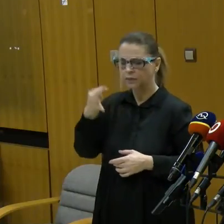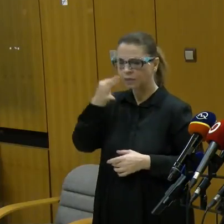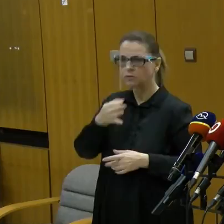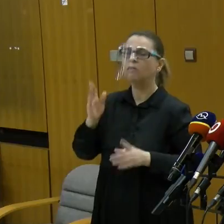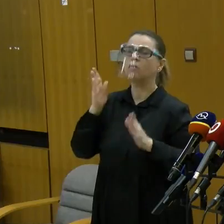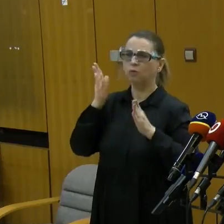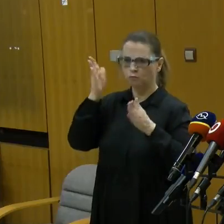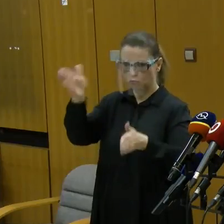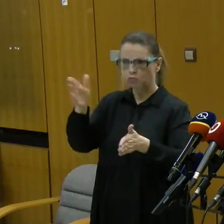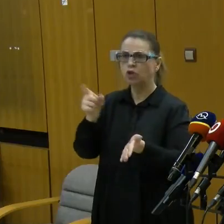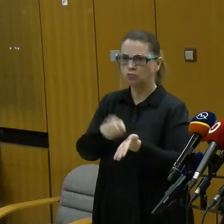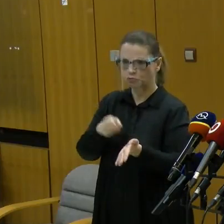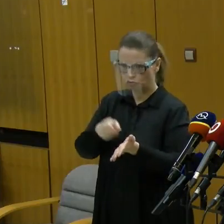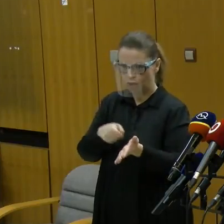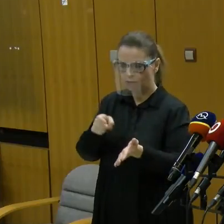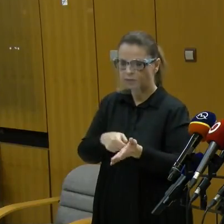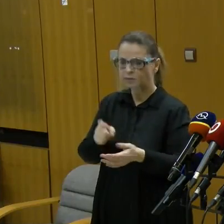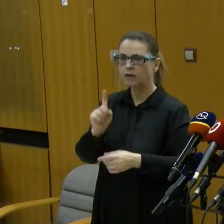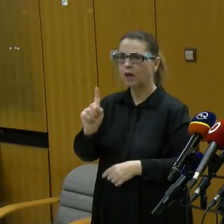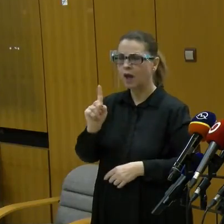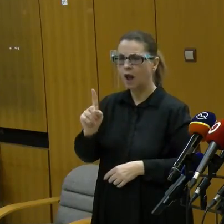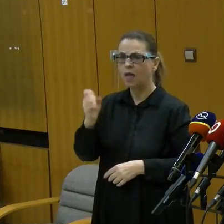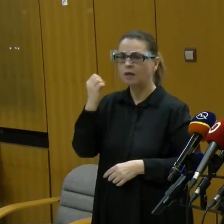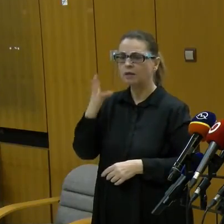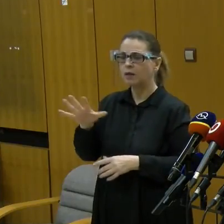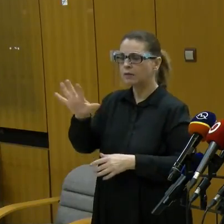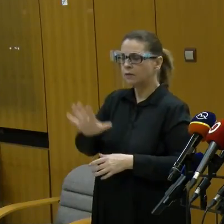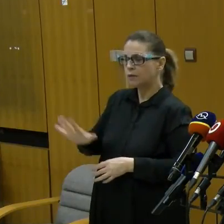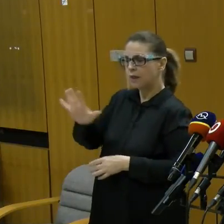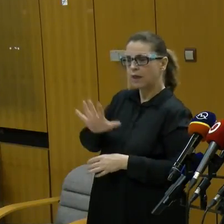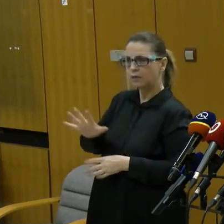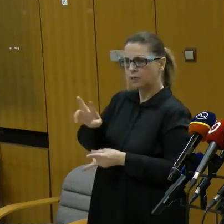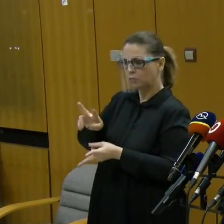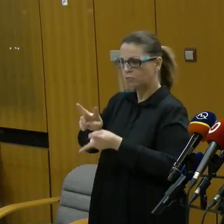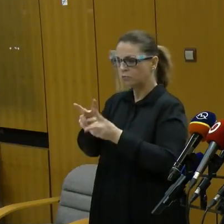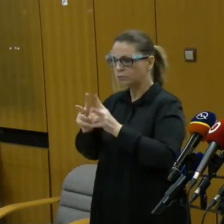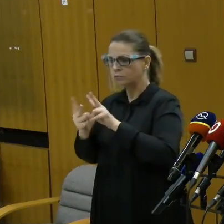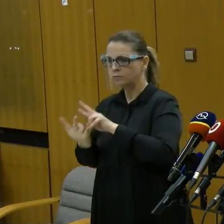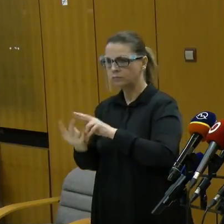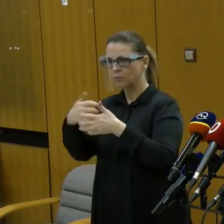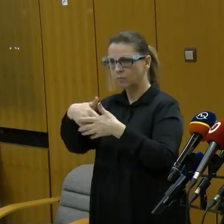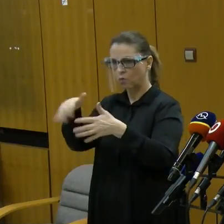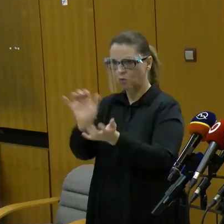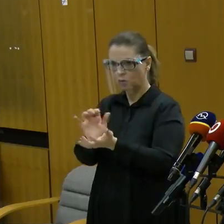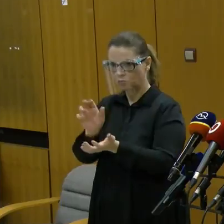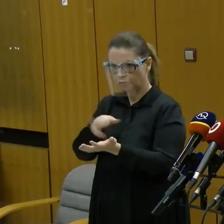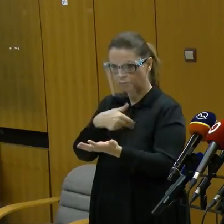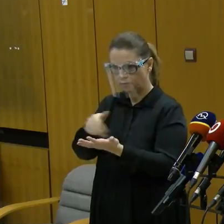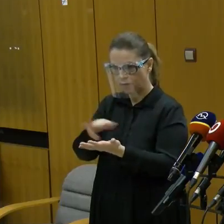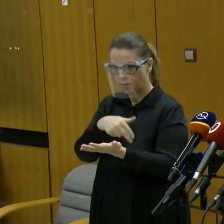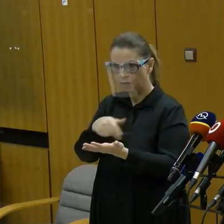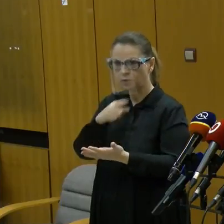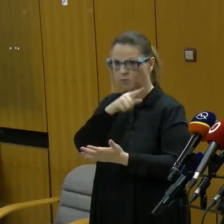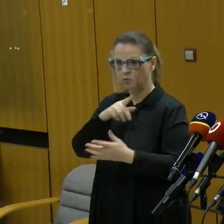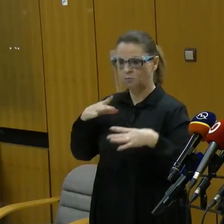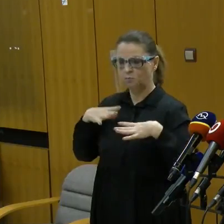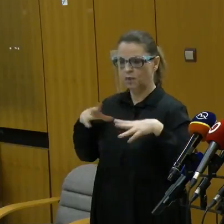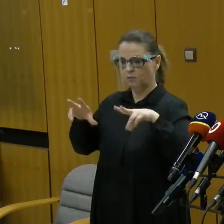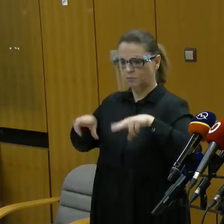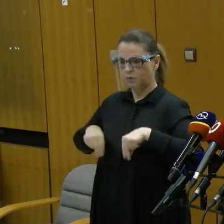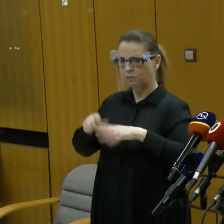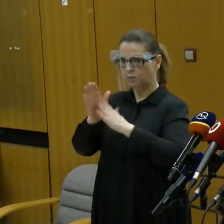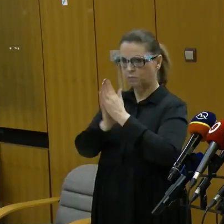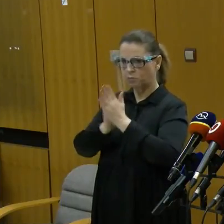bude vyžadované, ale v momente, ak sa ten region dostane do oranžovej, to je to, čo pán premiér nás prosil, aby sme